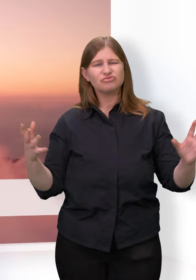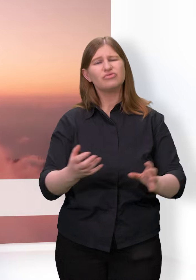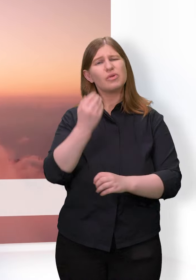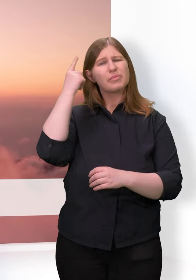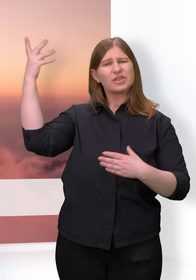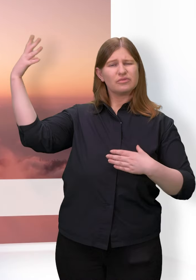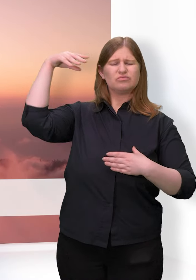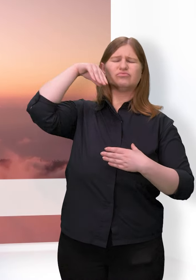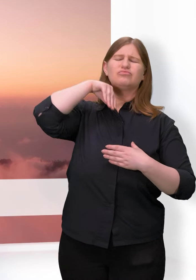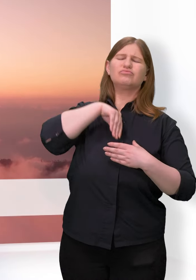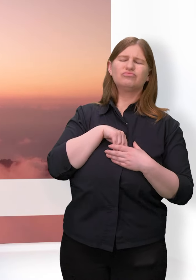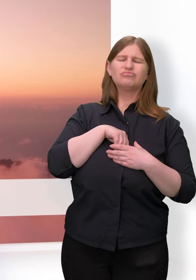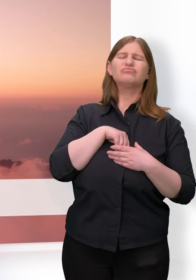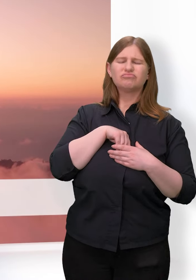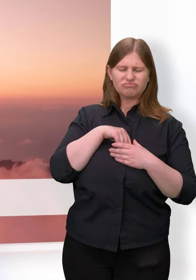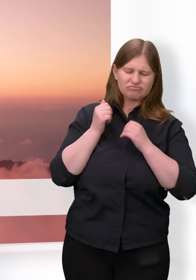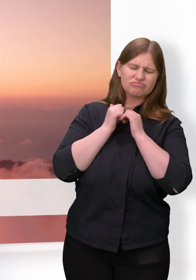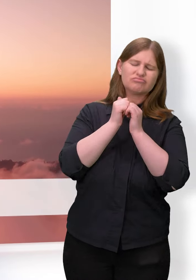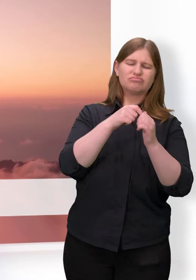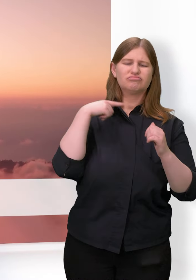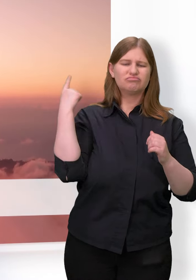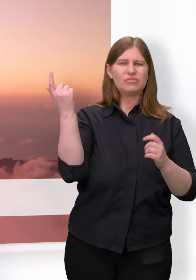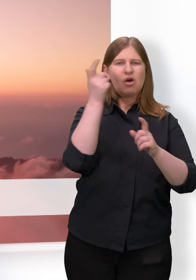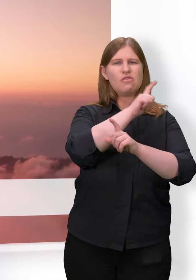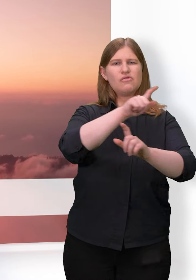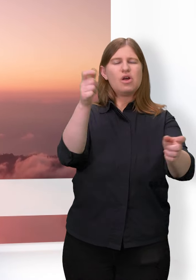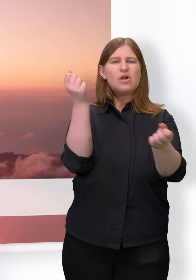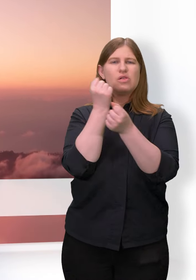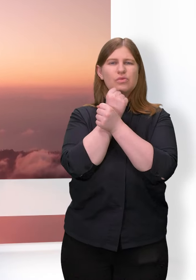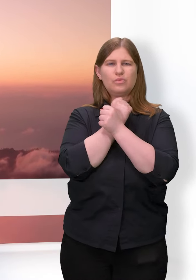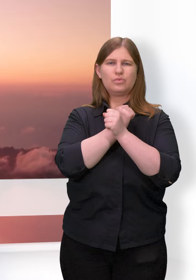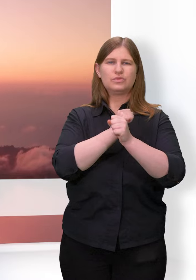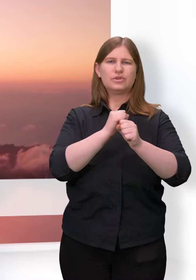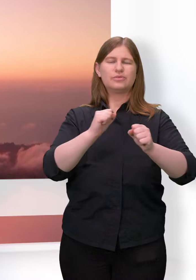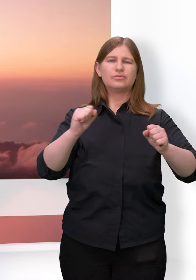schafft, sei in uns, uns zu erlösen.